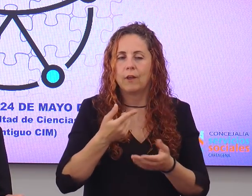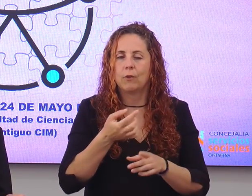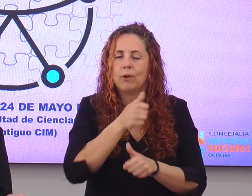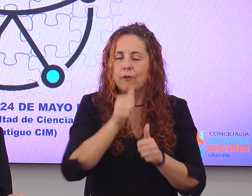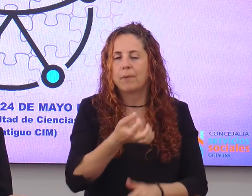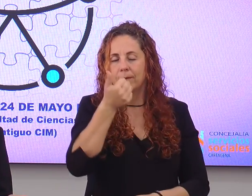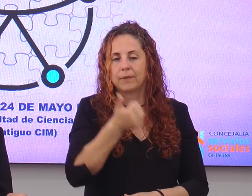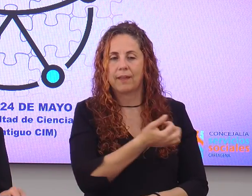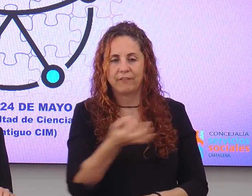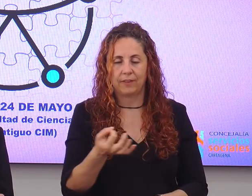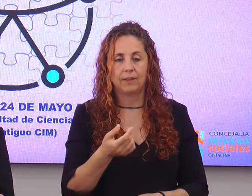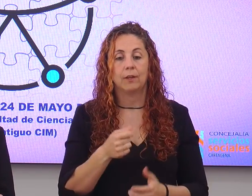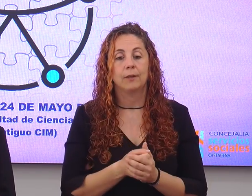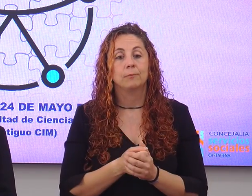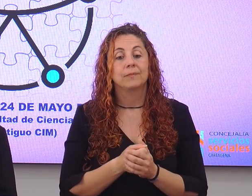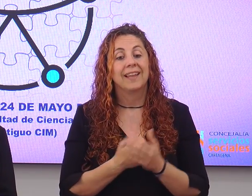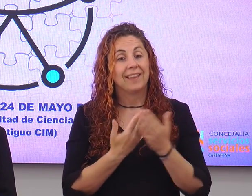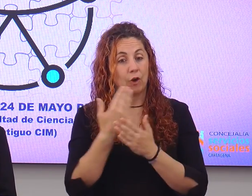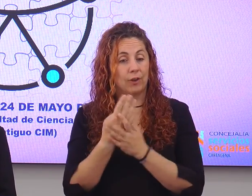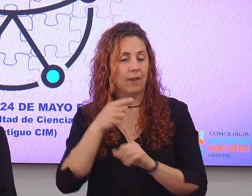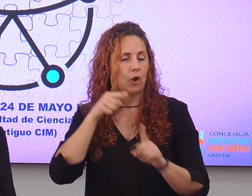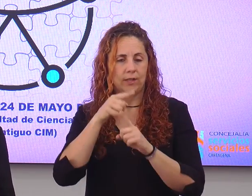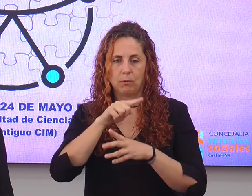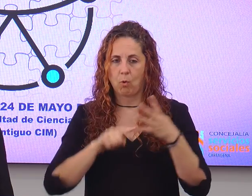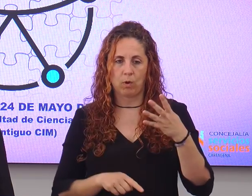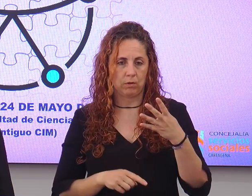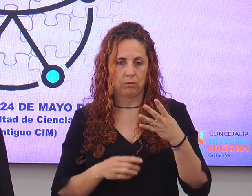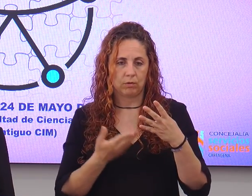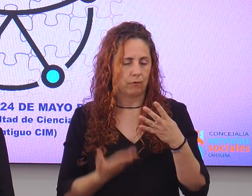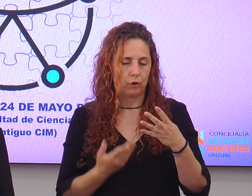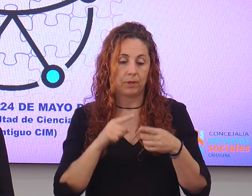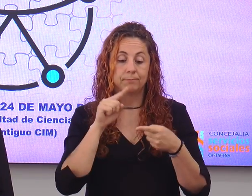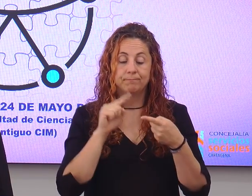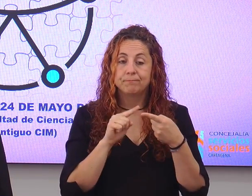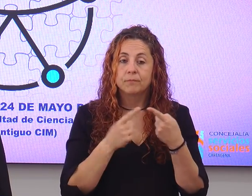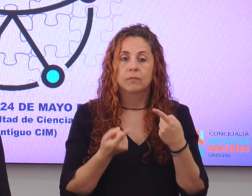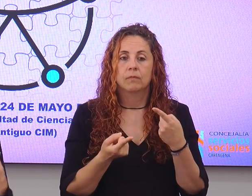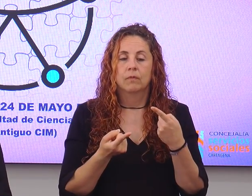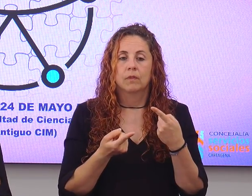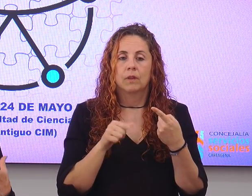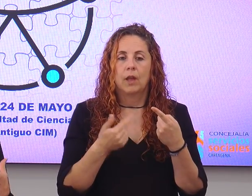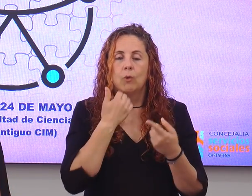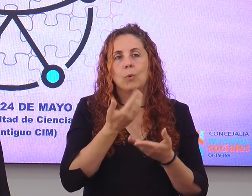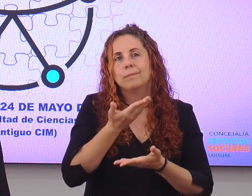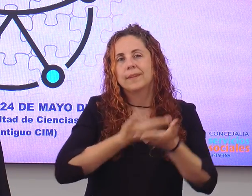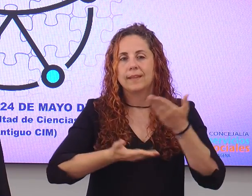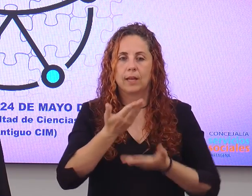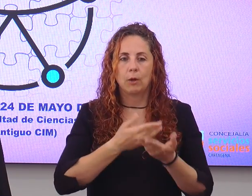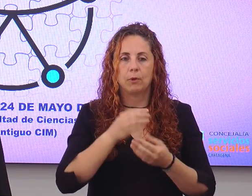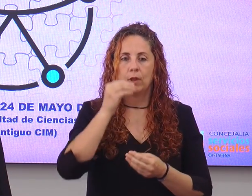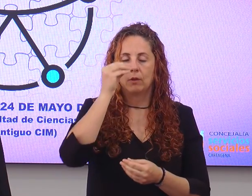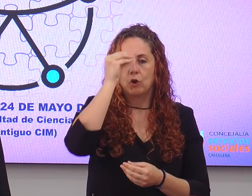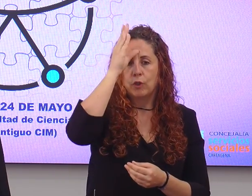Estas jornadas, por lo tanto, tienen cuatro objetivos fundamentales. En primer lugar, ser un intercambio de